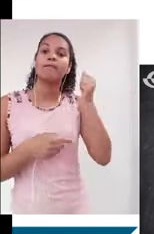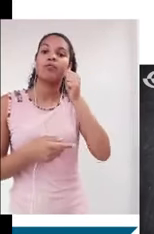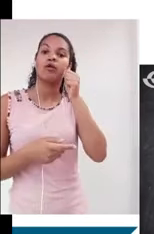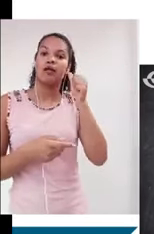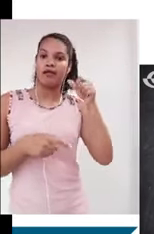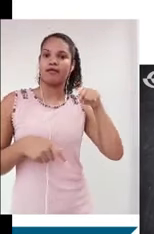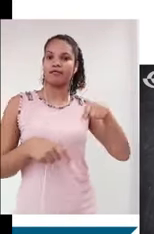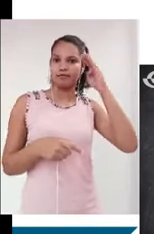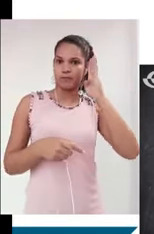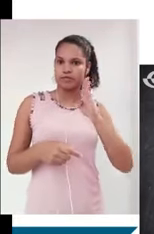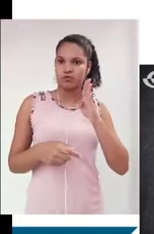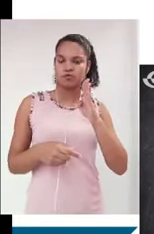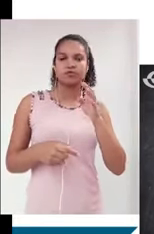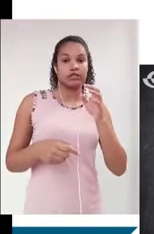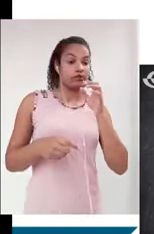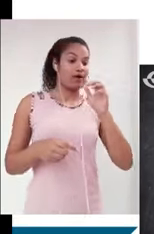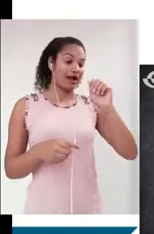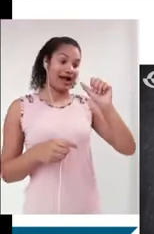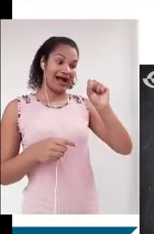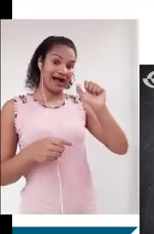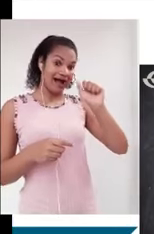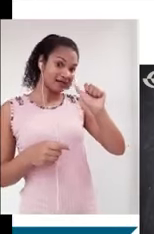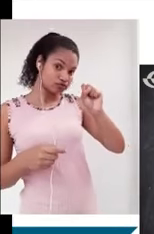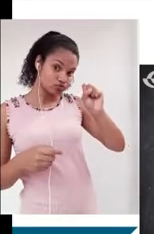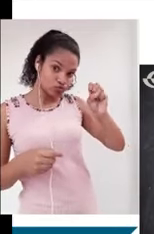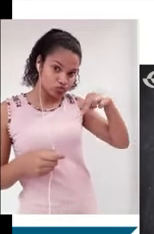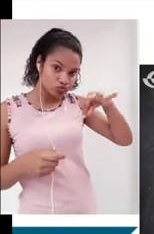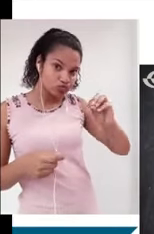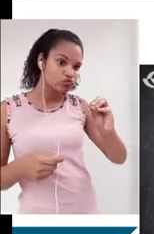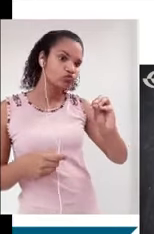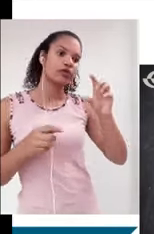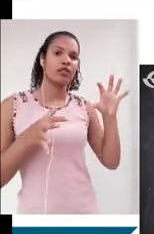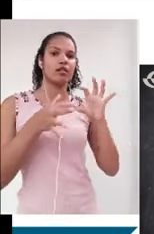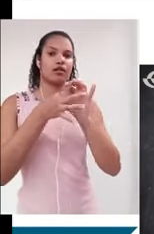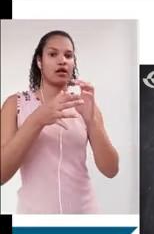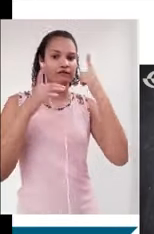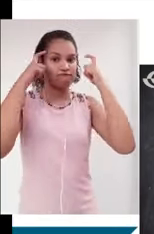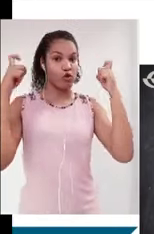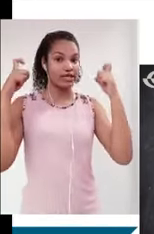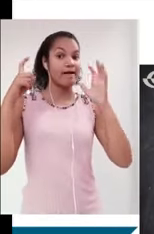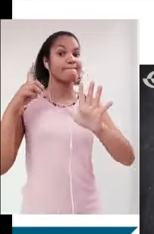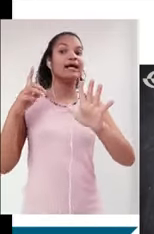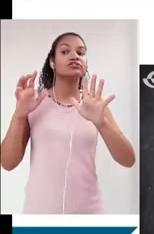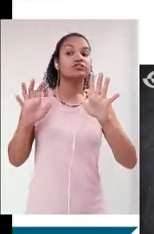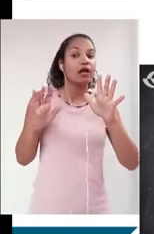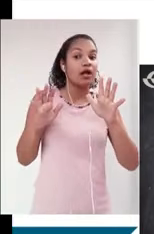violência, o assunto, perdão, tinha a ver com violência, mas a especificação do tema era para você debater a